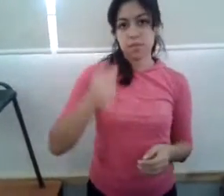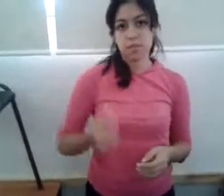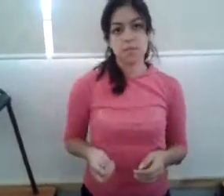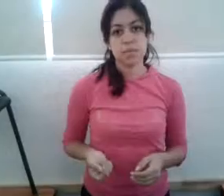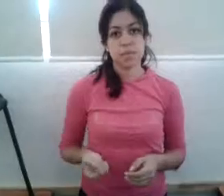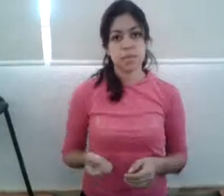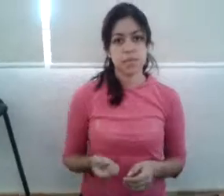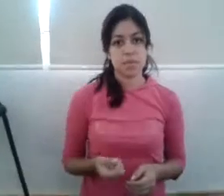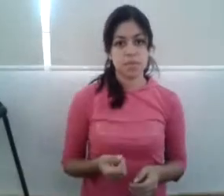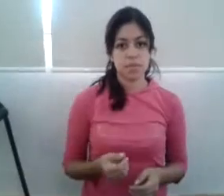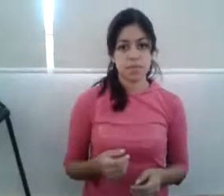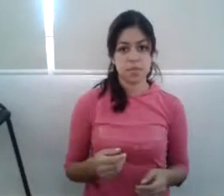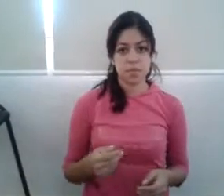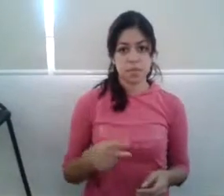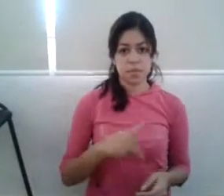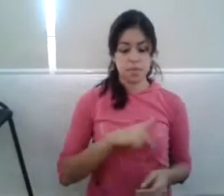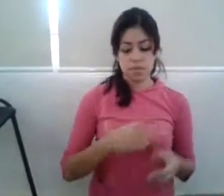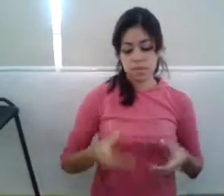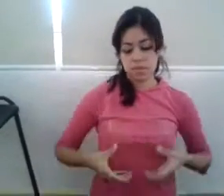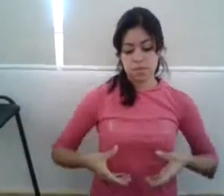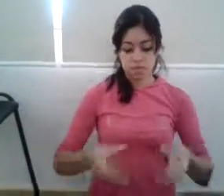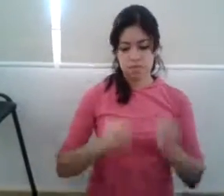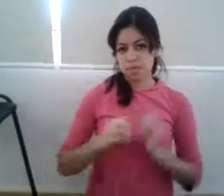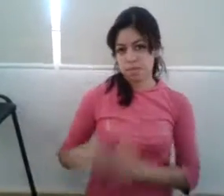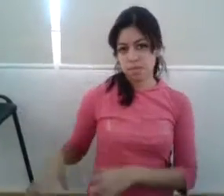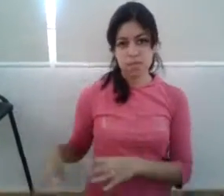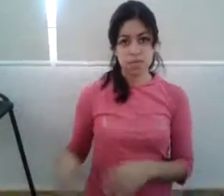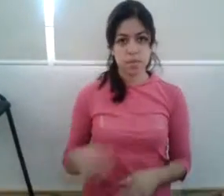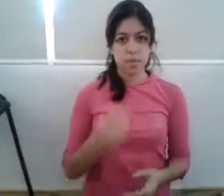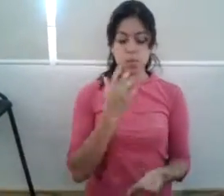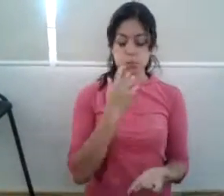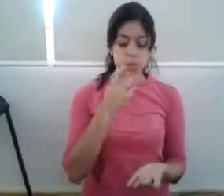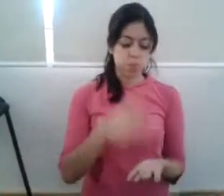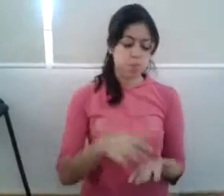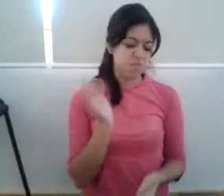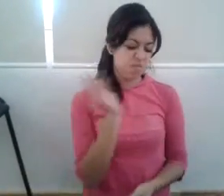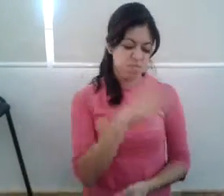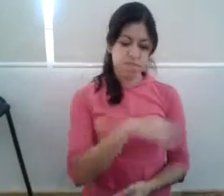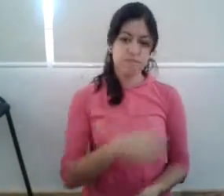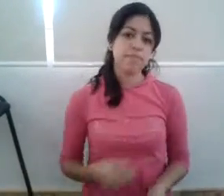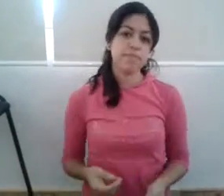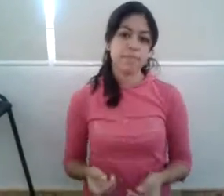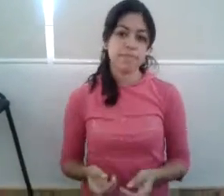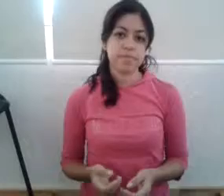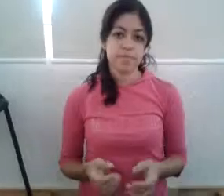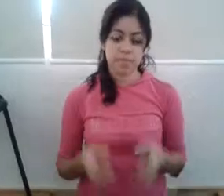mi camino quitar, sapo feo. Este decir,